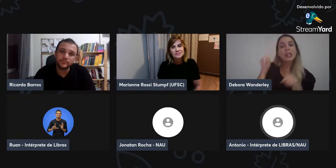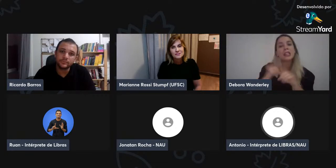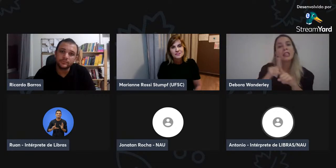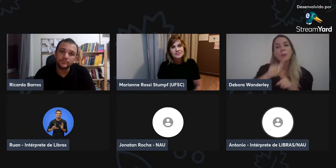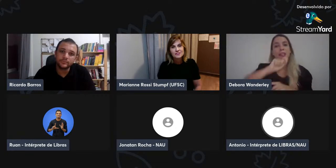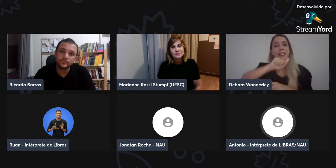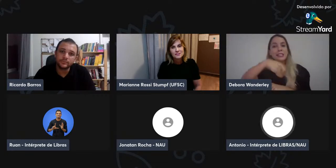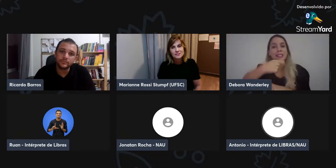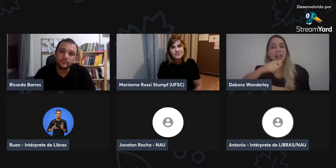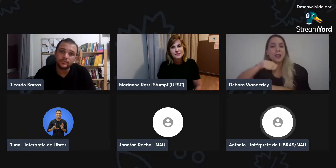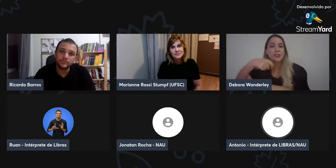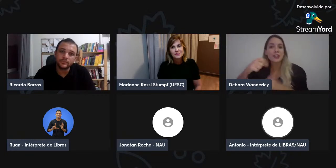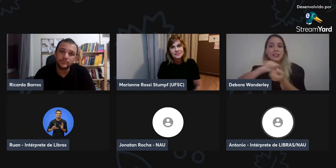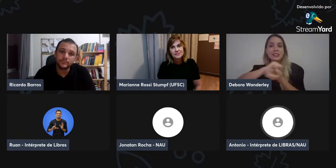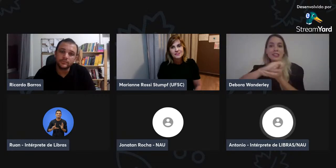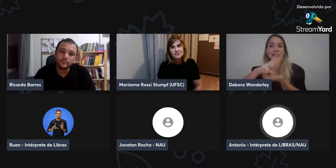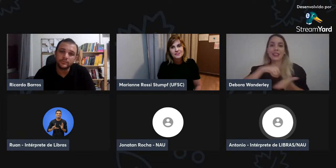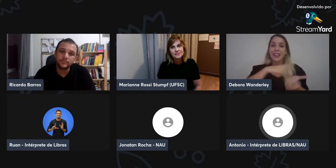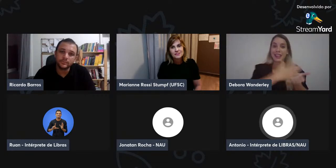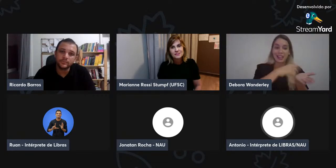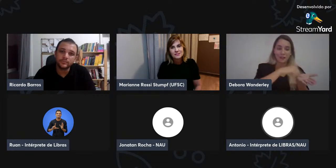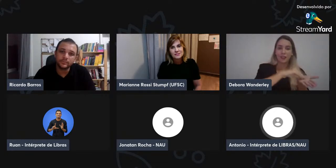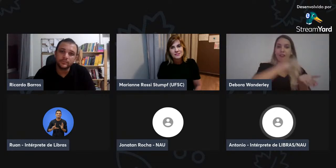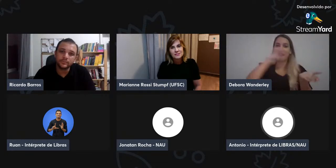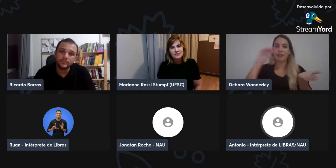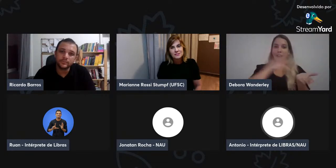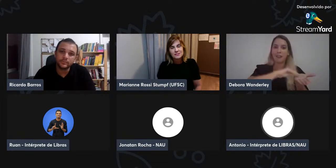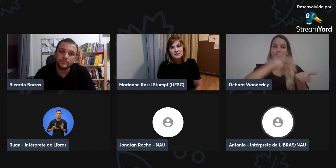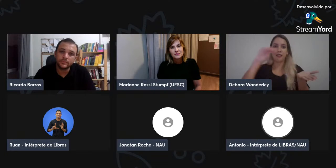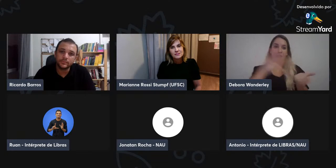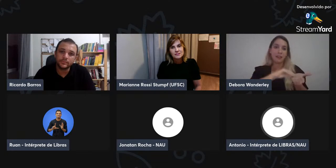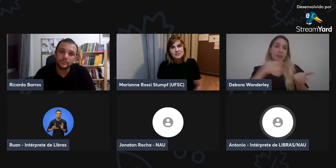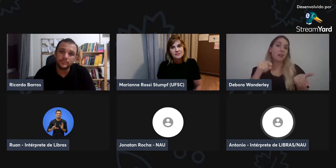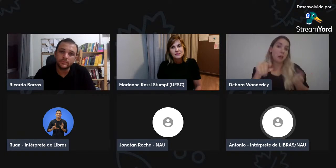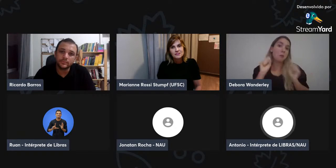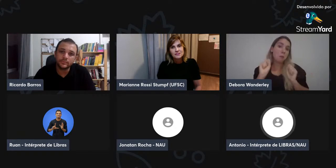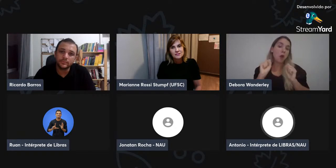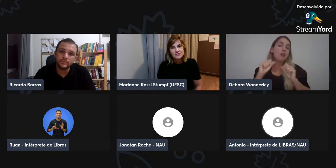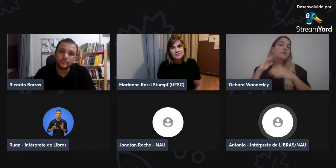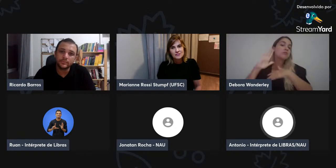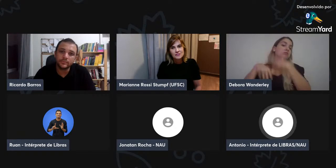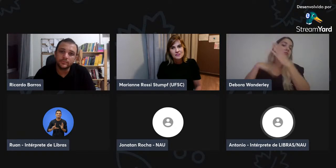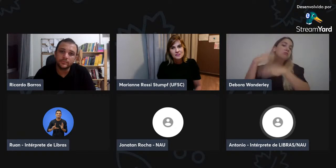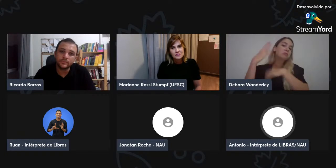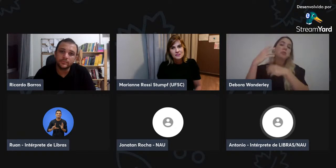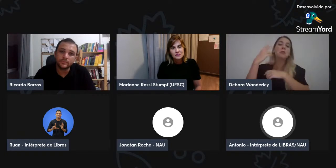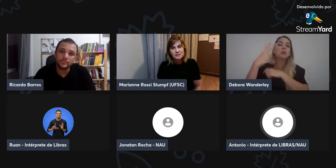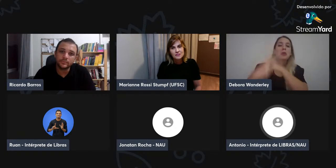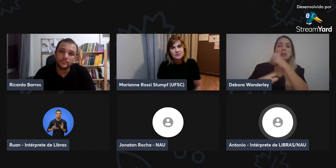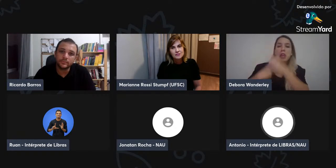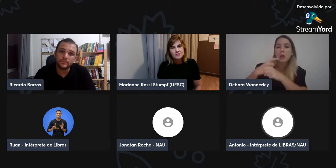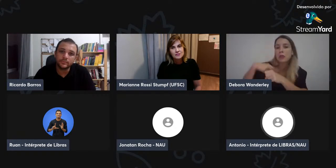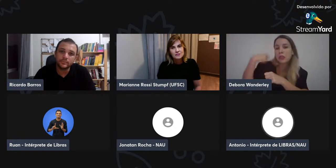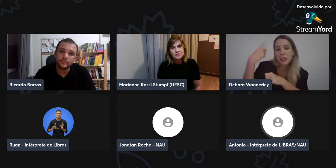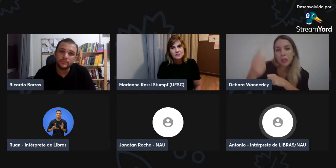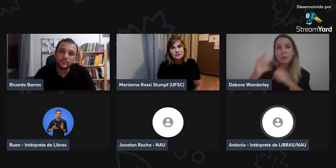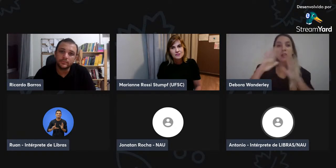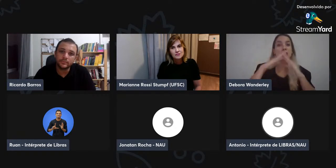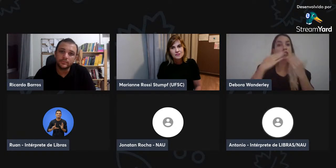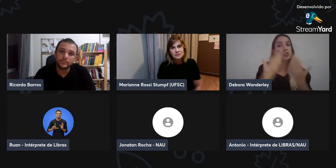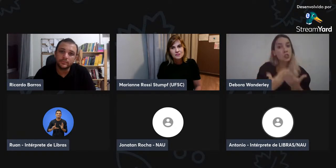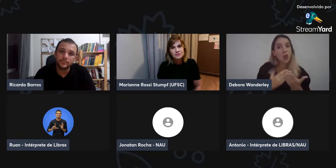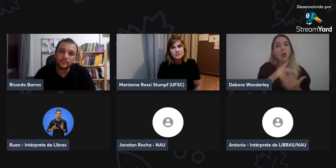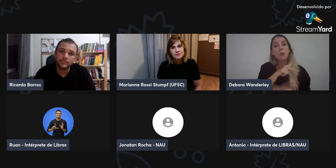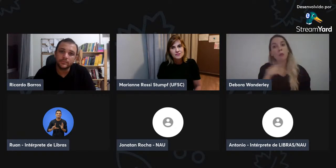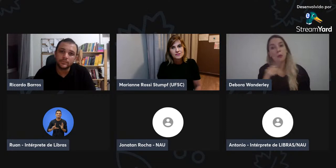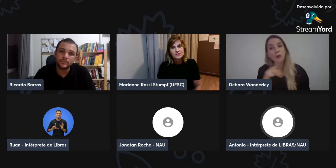digitário, através de contação de histórias, sinais, sinais também, e a escrita de sinais, e tudo isso é agregado em leitura do trabalho,